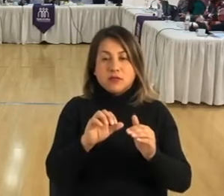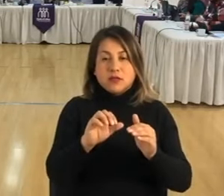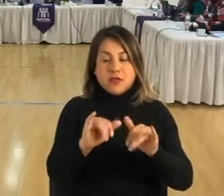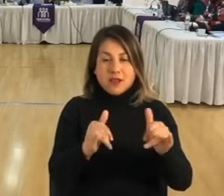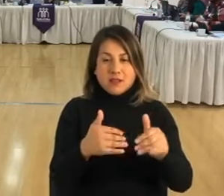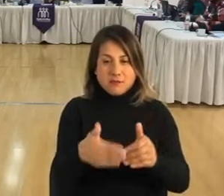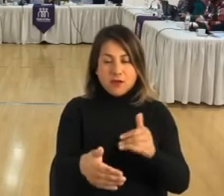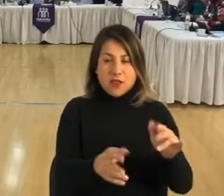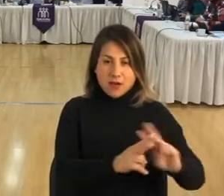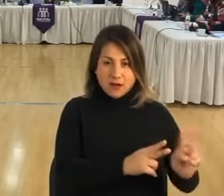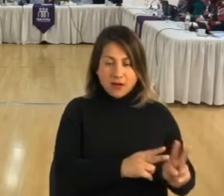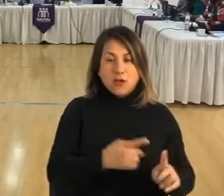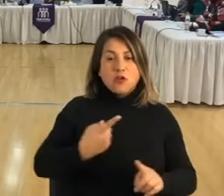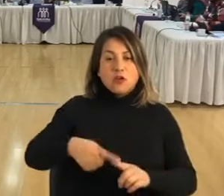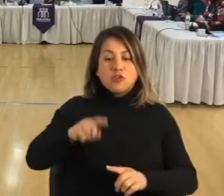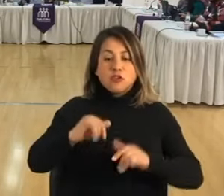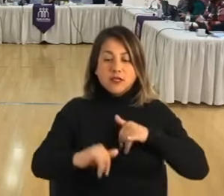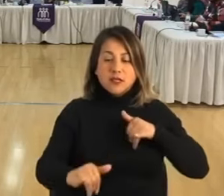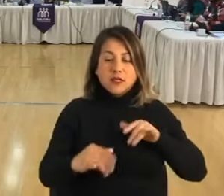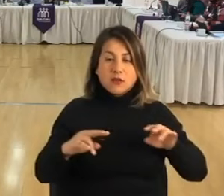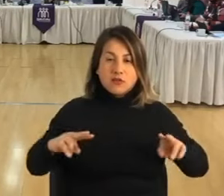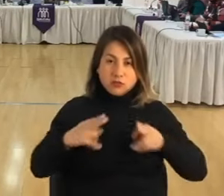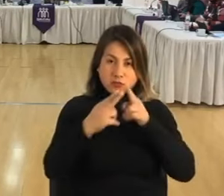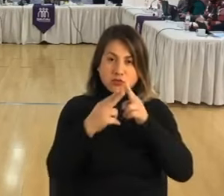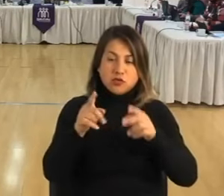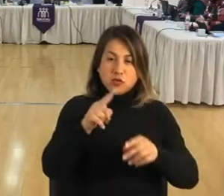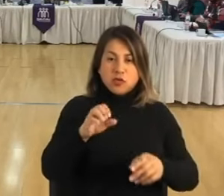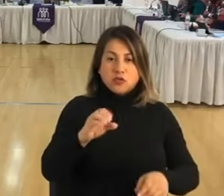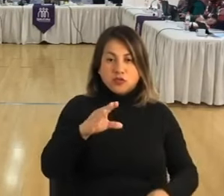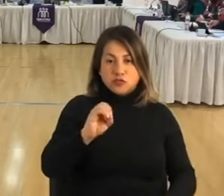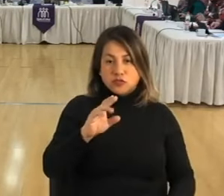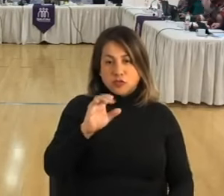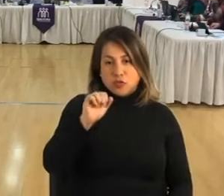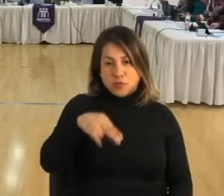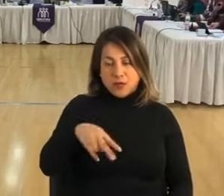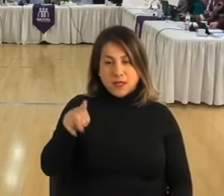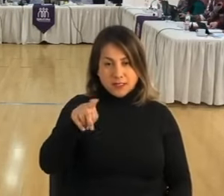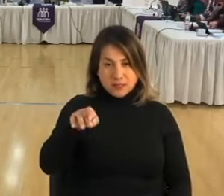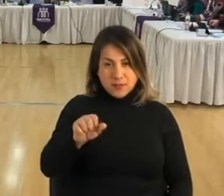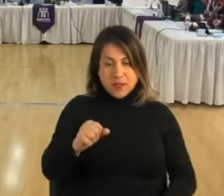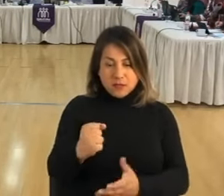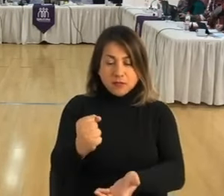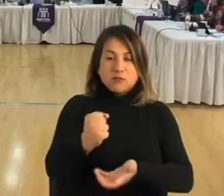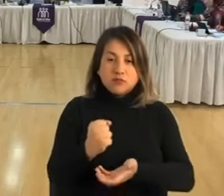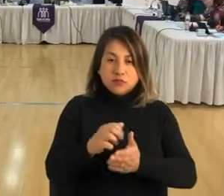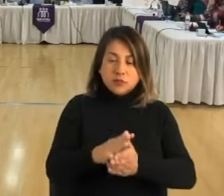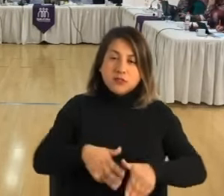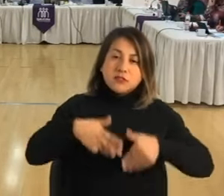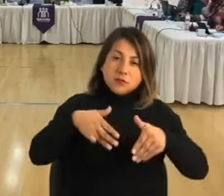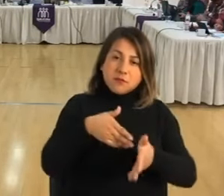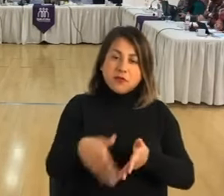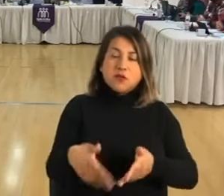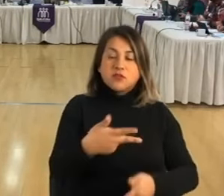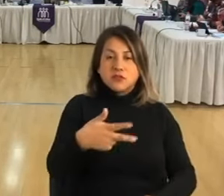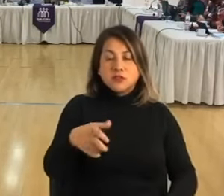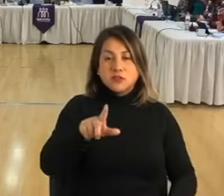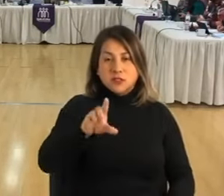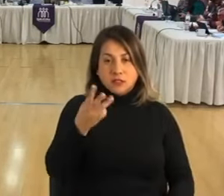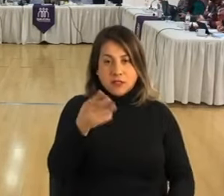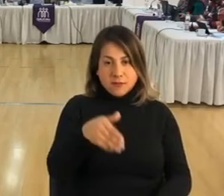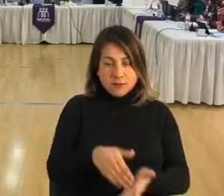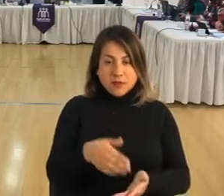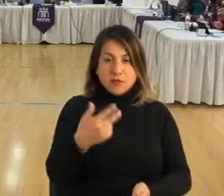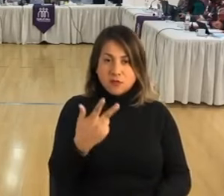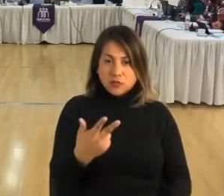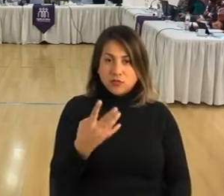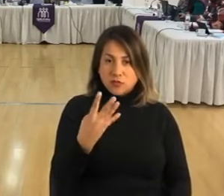Con el oferente Ingeniería y Construcción S.A.C.H.S.P.A., por un monto de 19.873